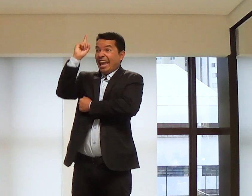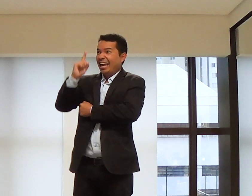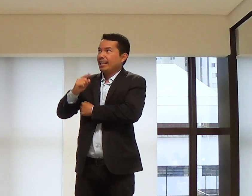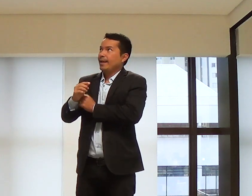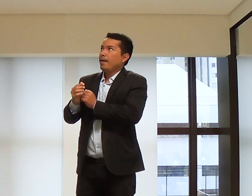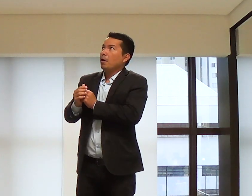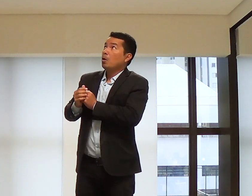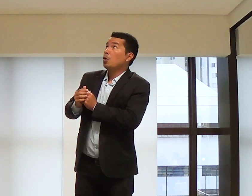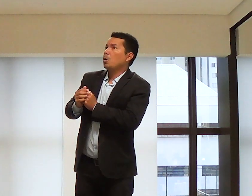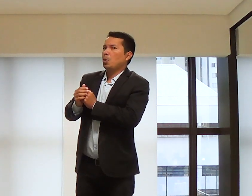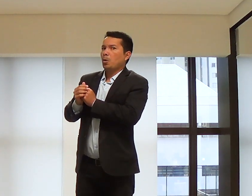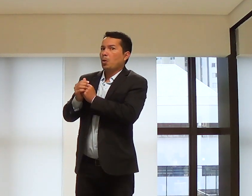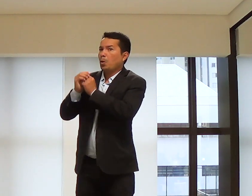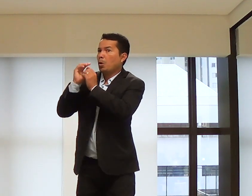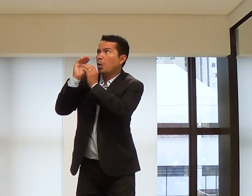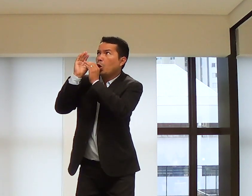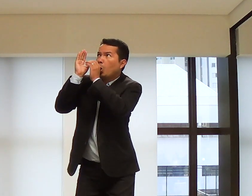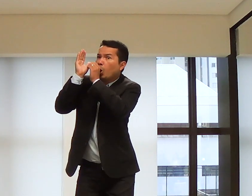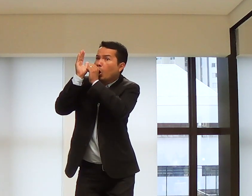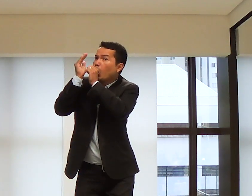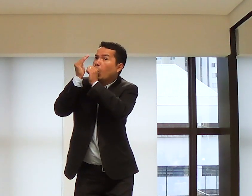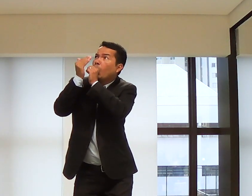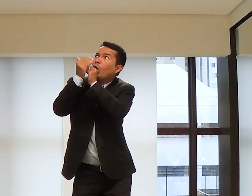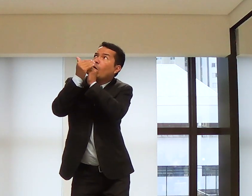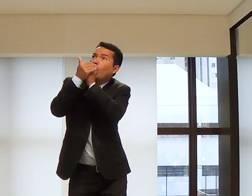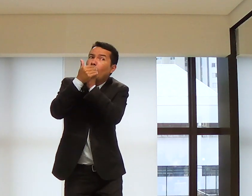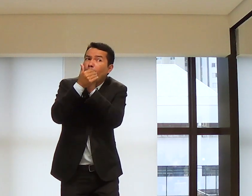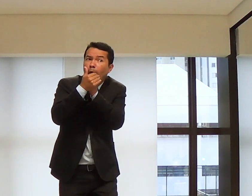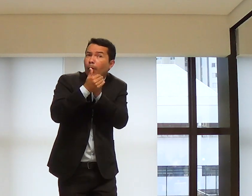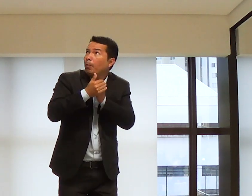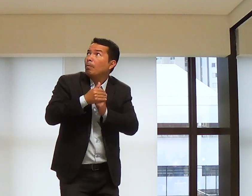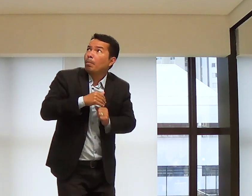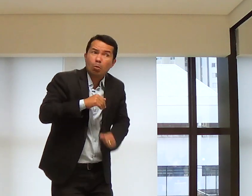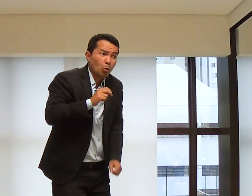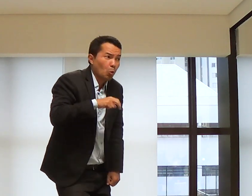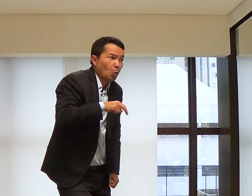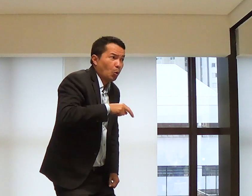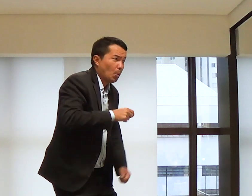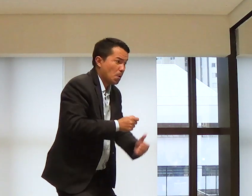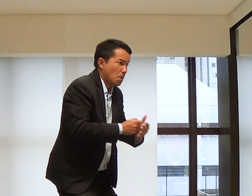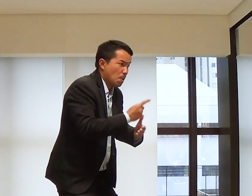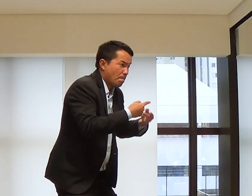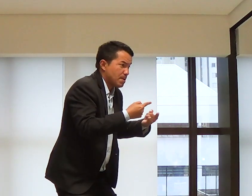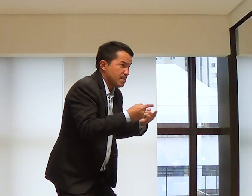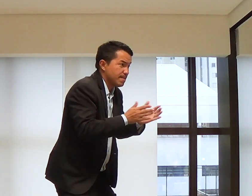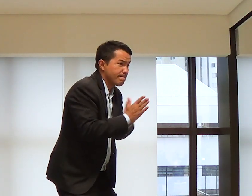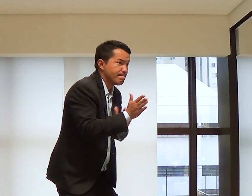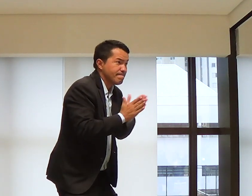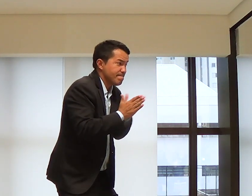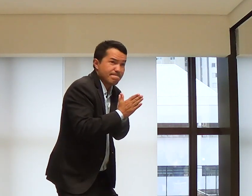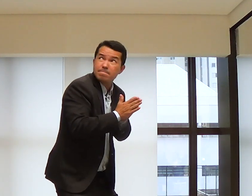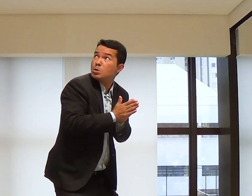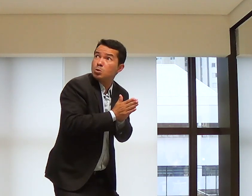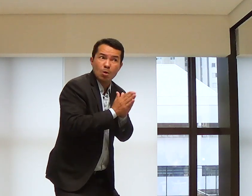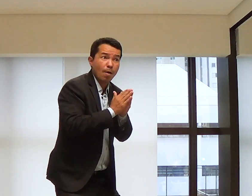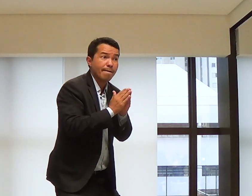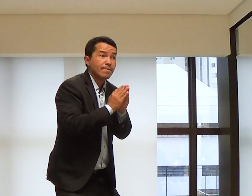Mas aí, ele tem uma ideia. Já sei. Posso me esconder. Vou entrar. Eu vou comprar uma